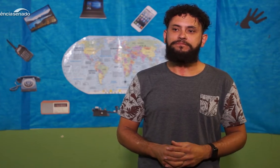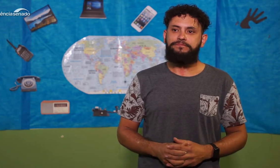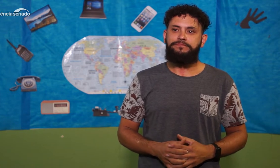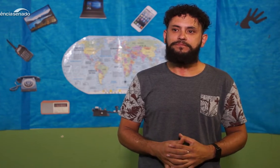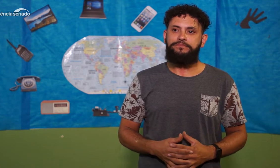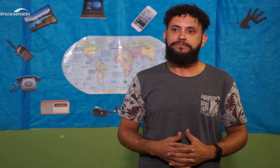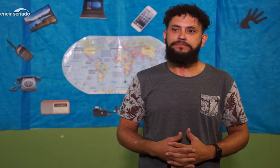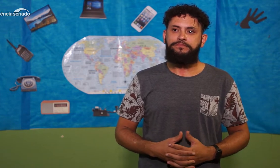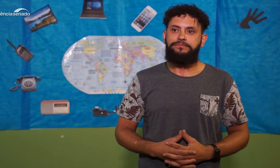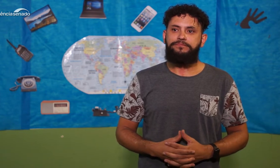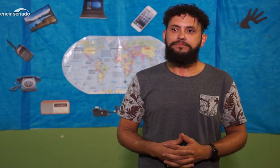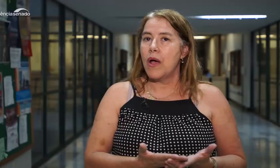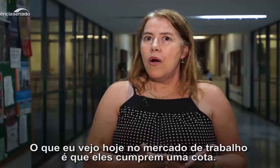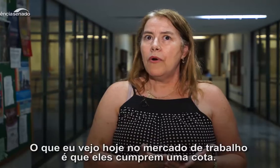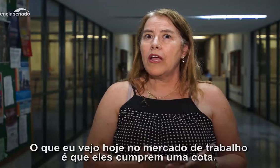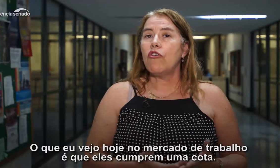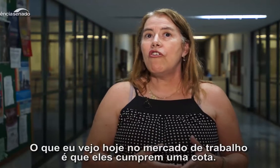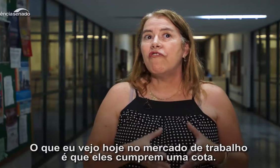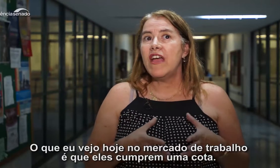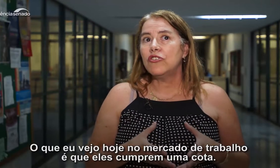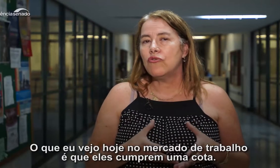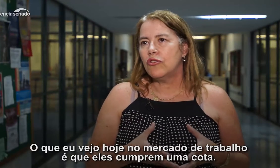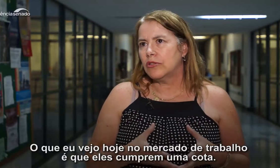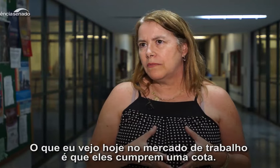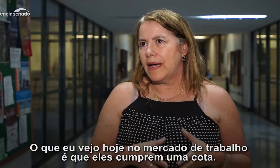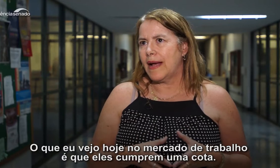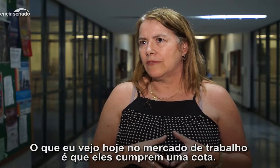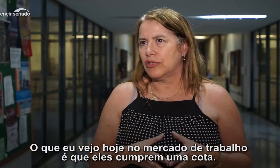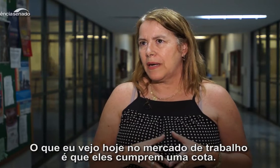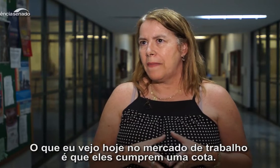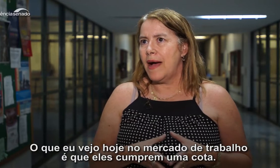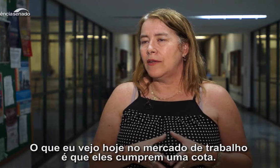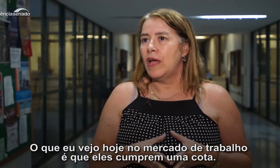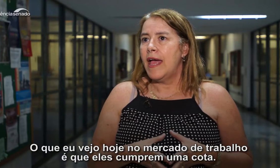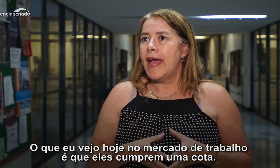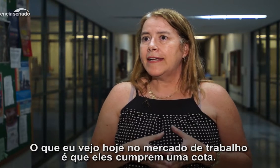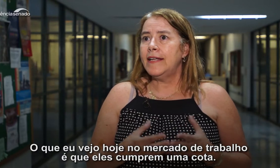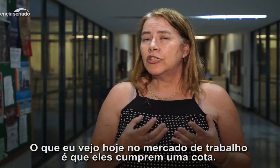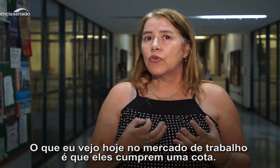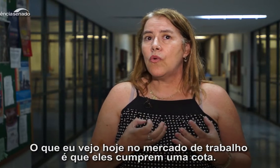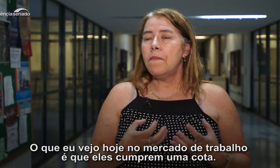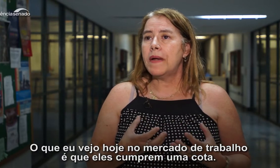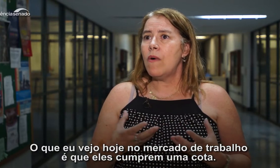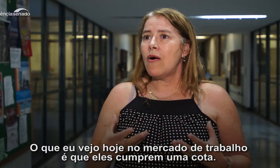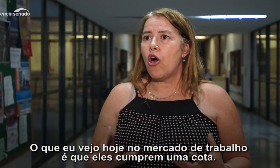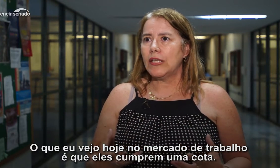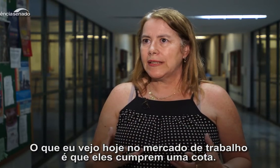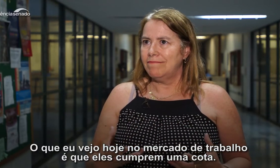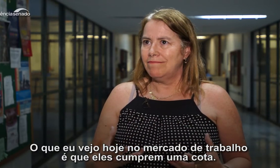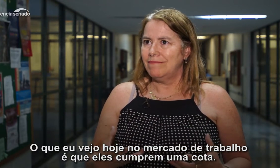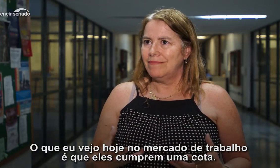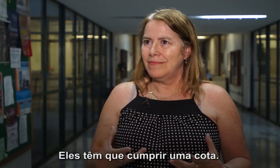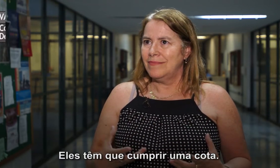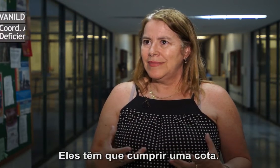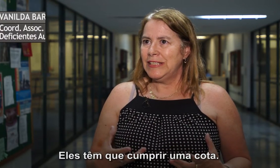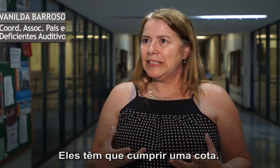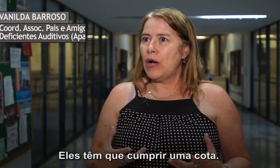isso. Porque o que eu vejo hoje no mercado de trabalho é que eles cumprem uma cota. Então,